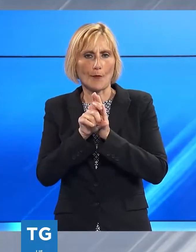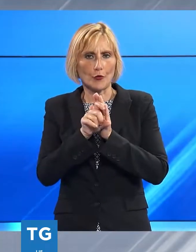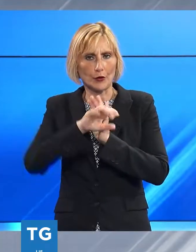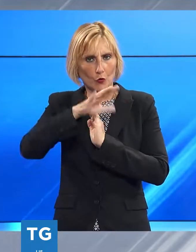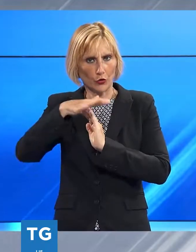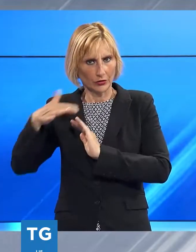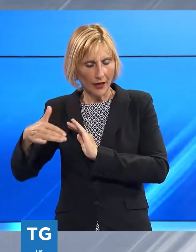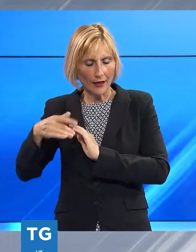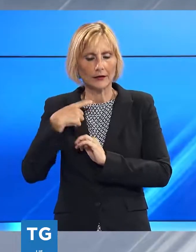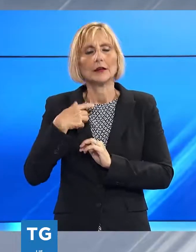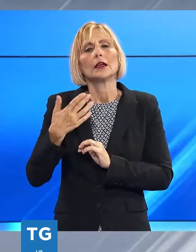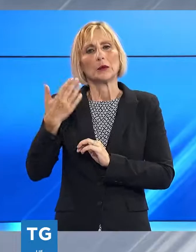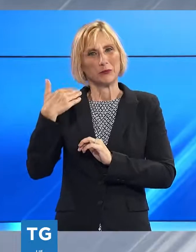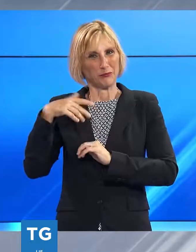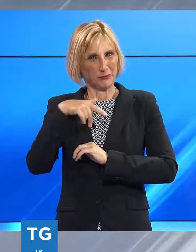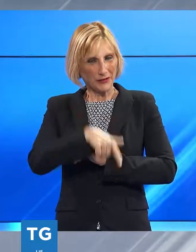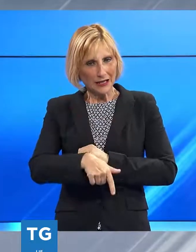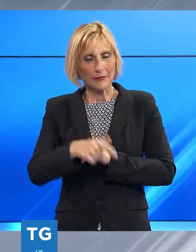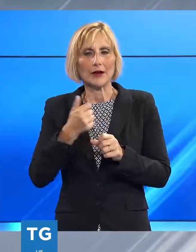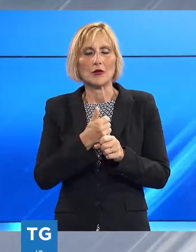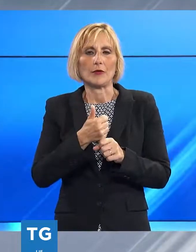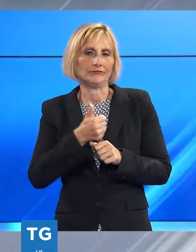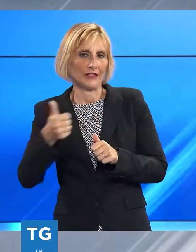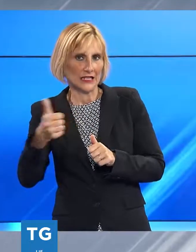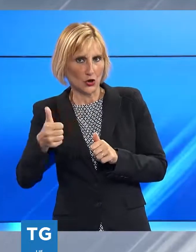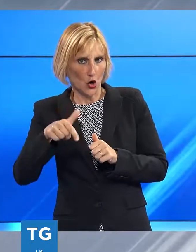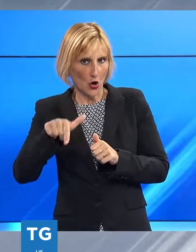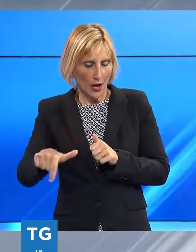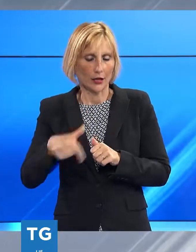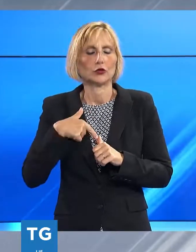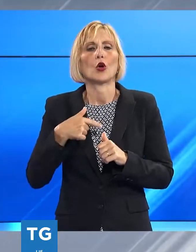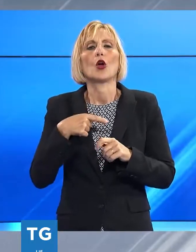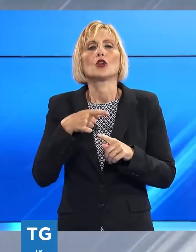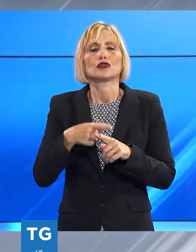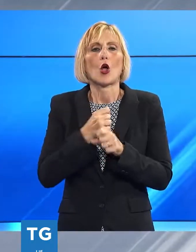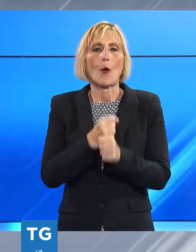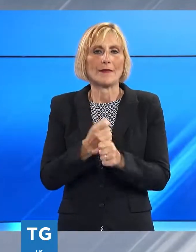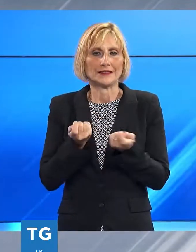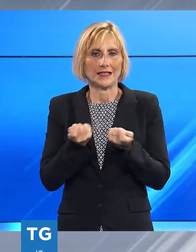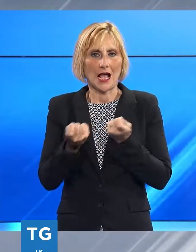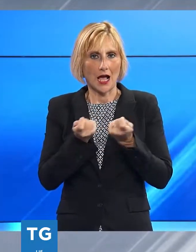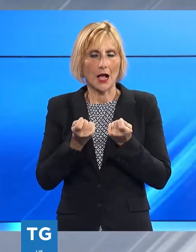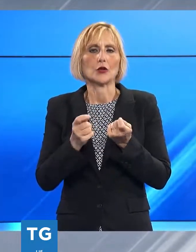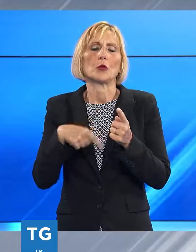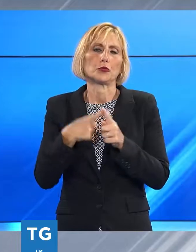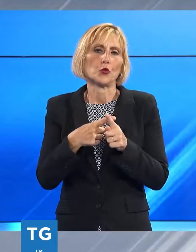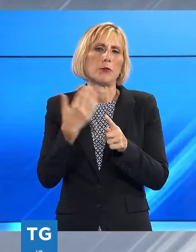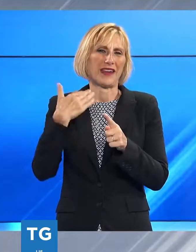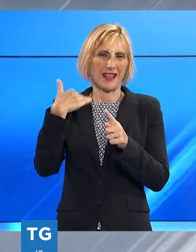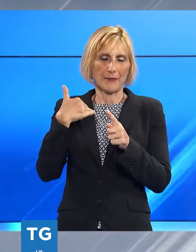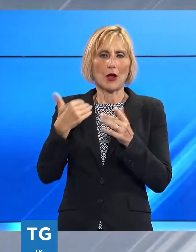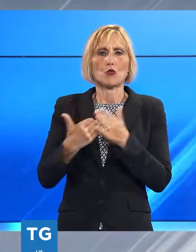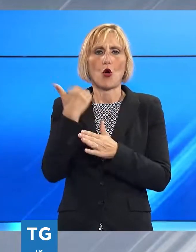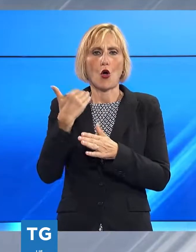sindaco facente funzioni, poi dimissionario. La città era stata finora amministrata da un commissario. In una lettera aperta ai cittadini di